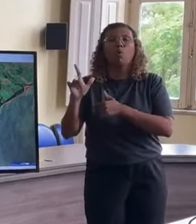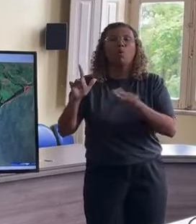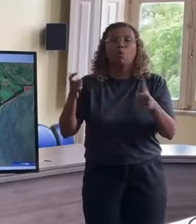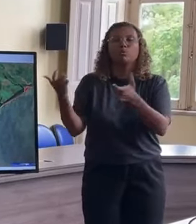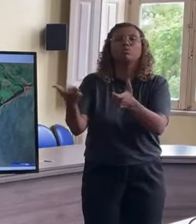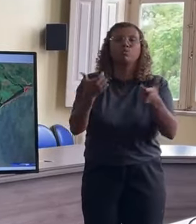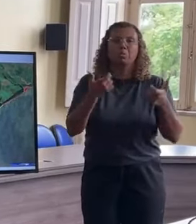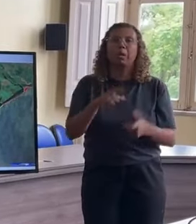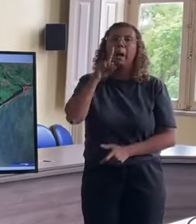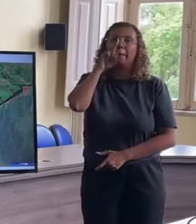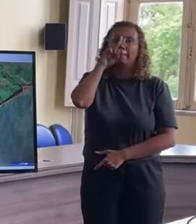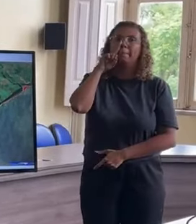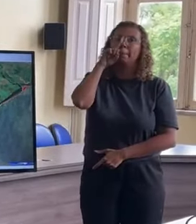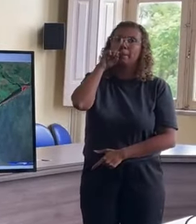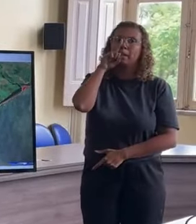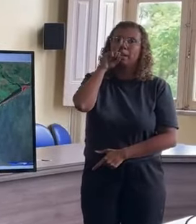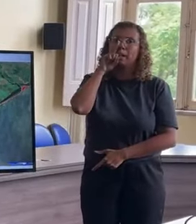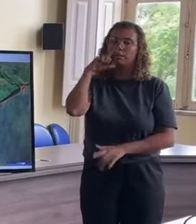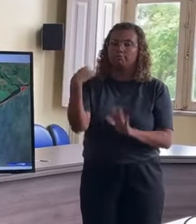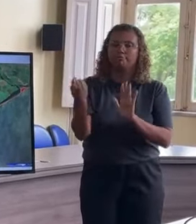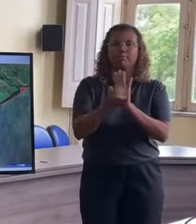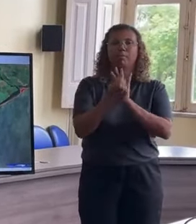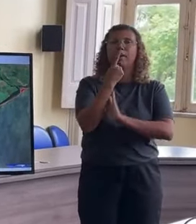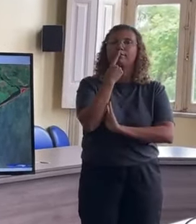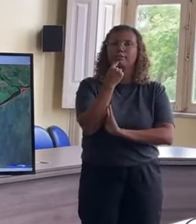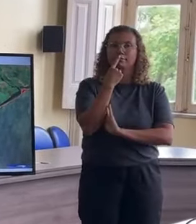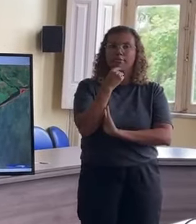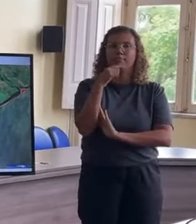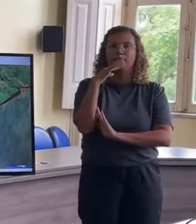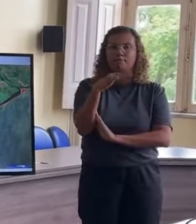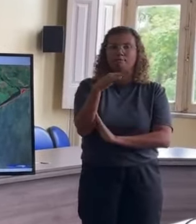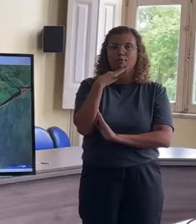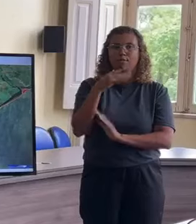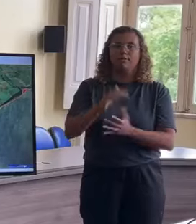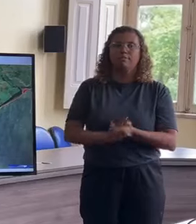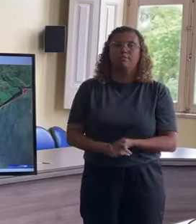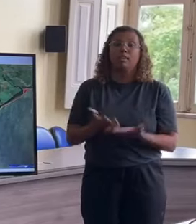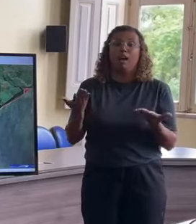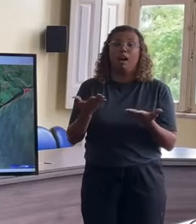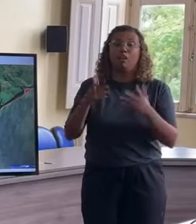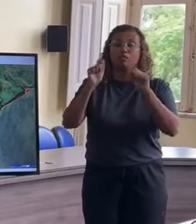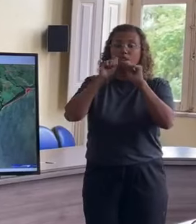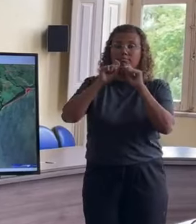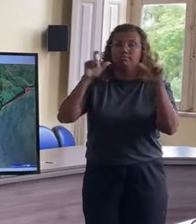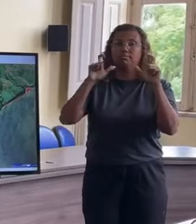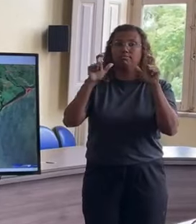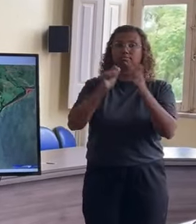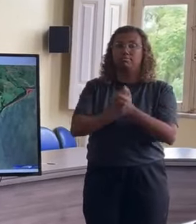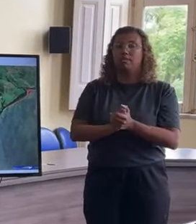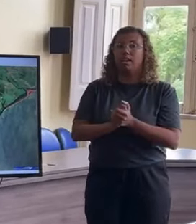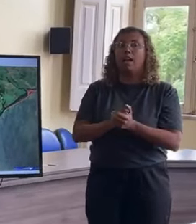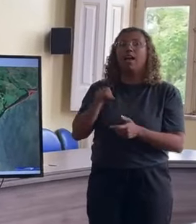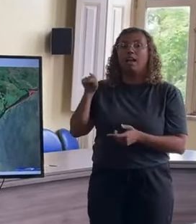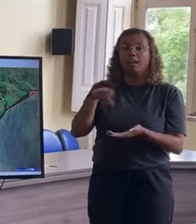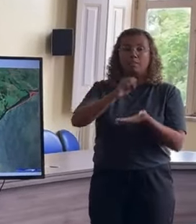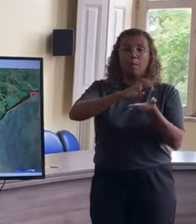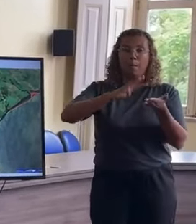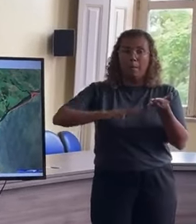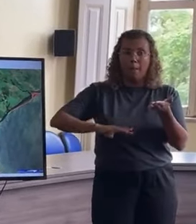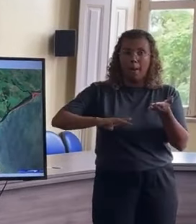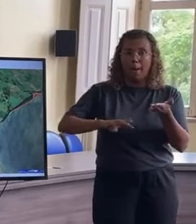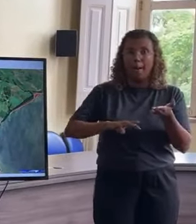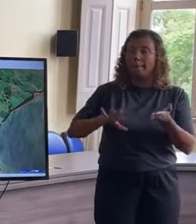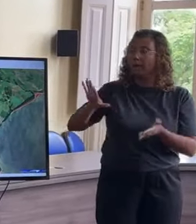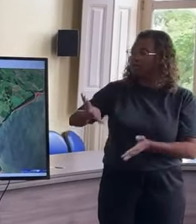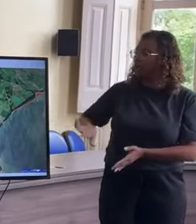que também saiam, se for necessário. Por enquanto, é só atenção. Então, esses são os mapas, estão